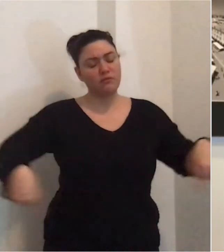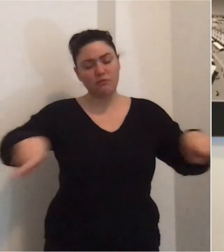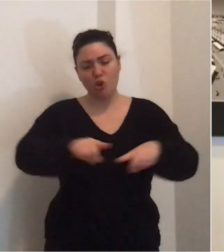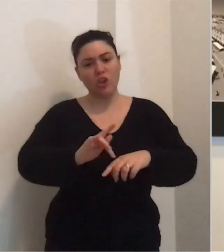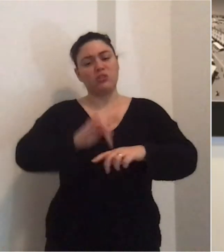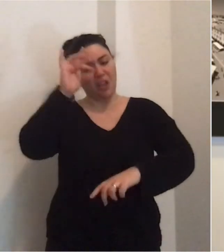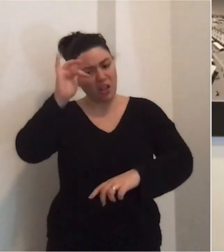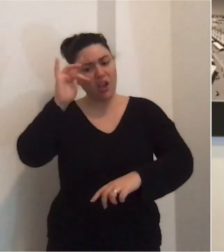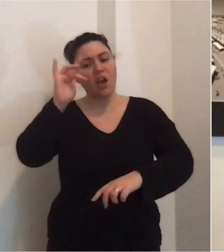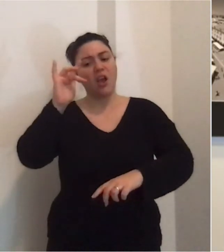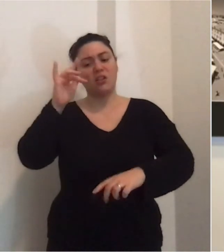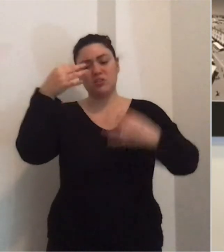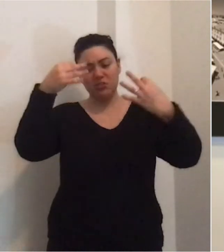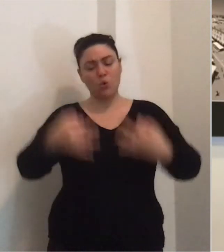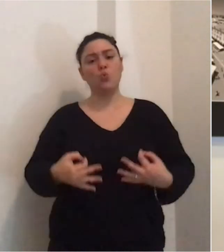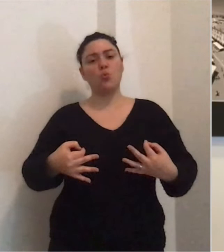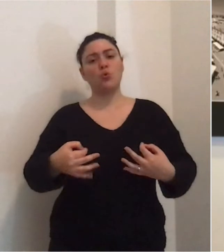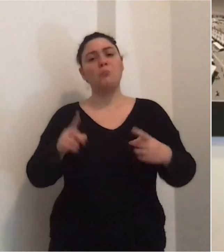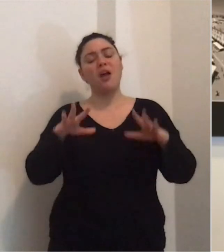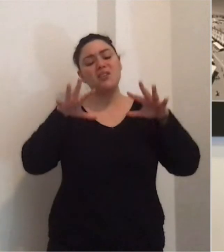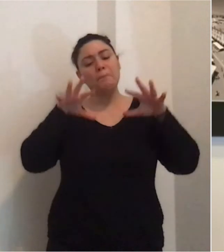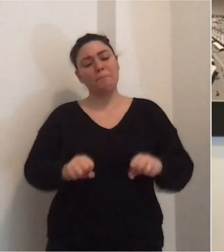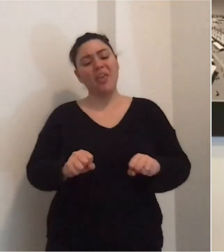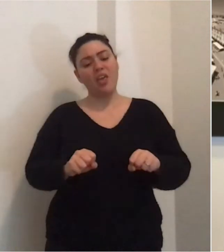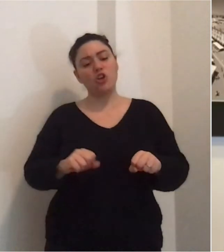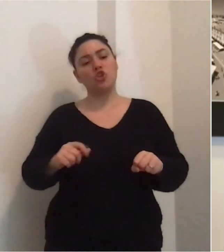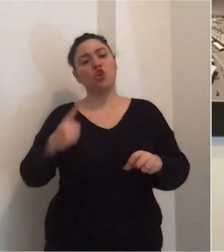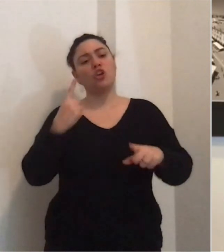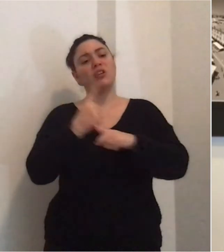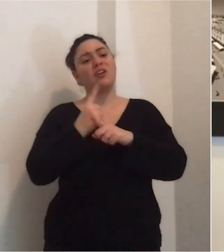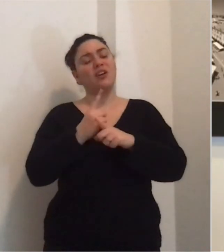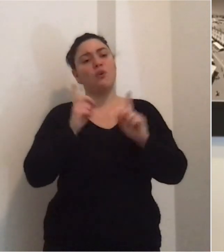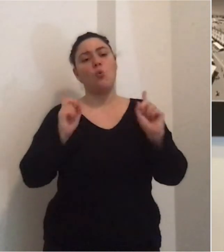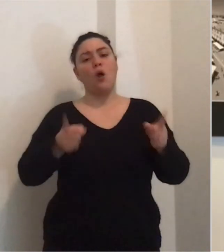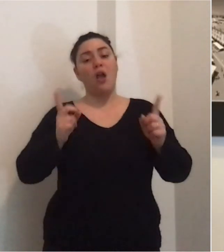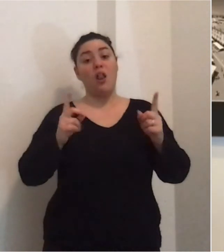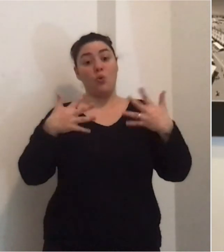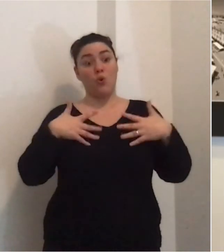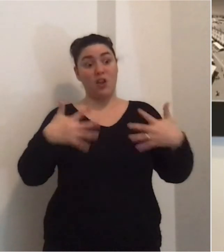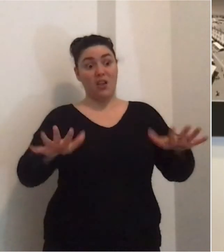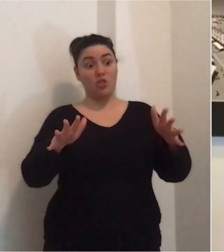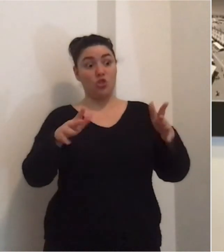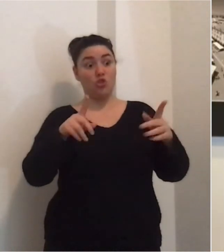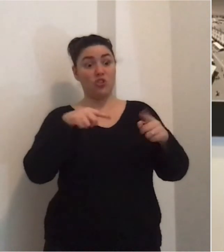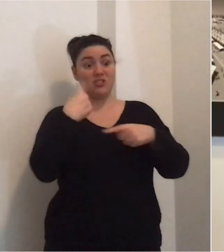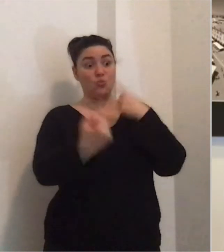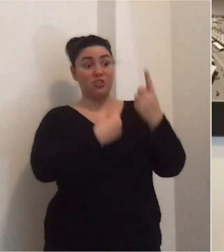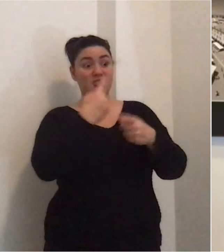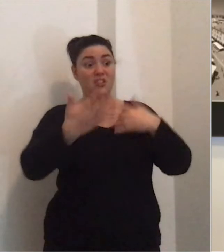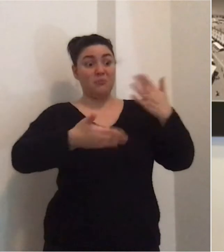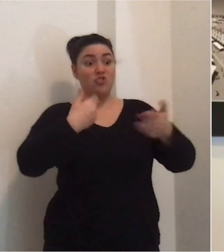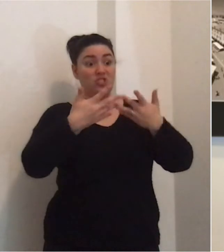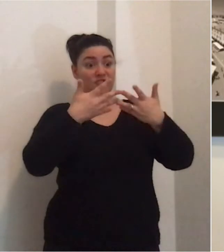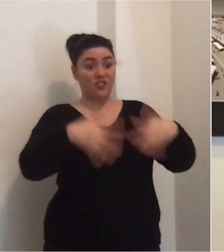l'impegno che dobbiamo prenderci è questo che una volta che questa battaglia sarà finita